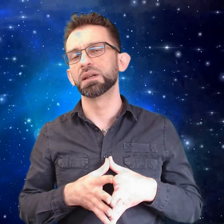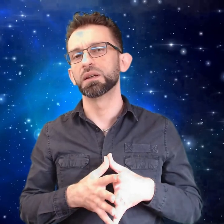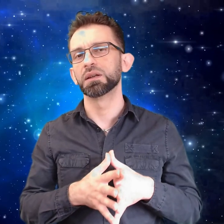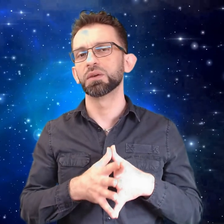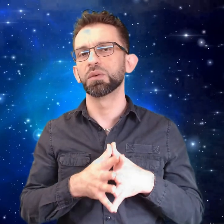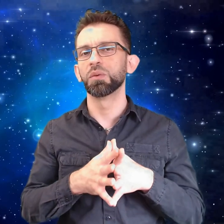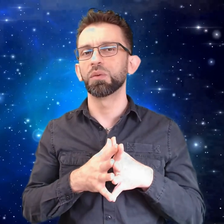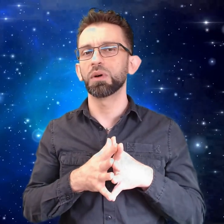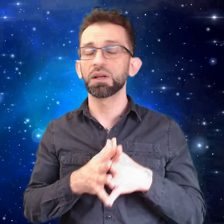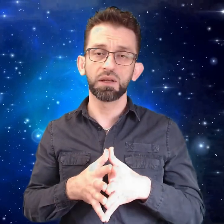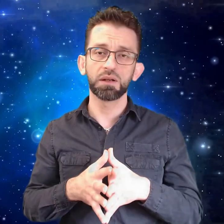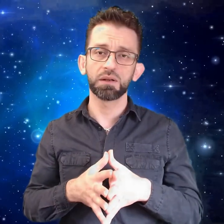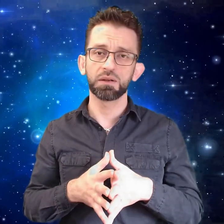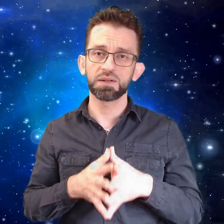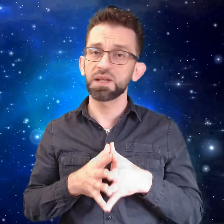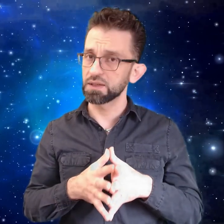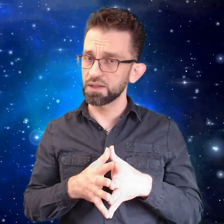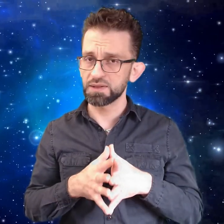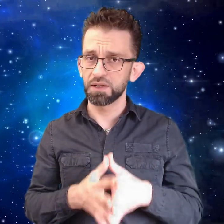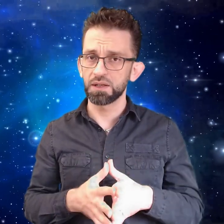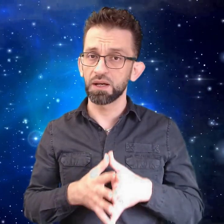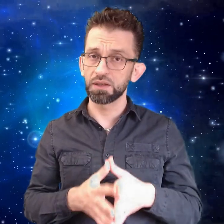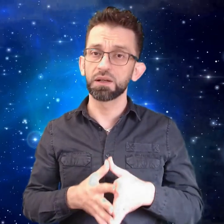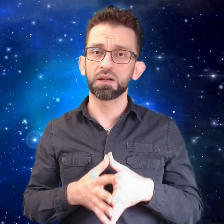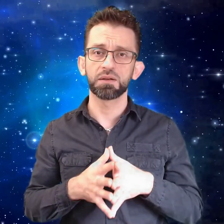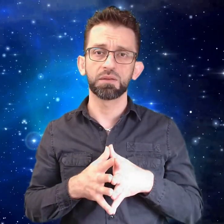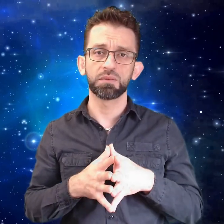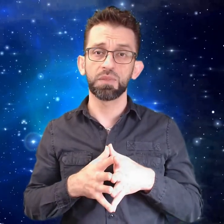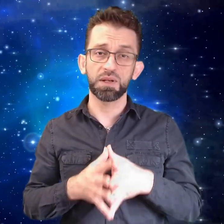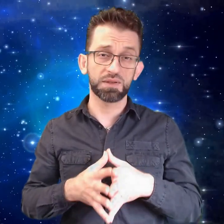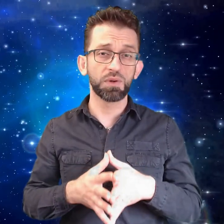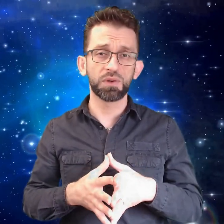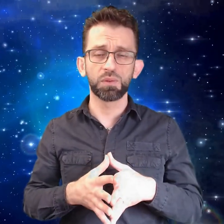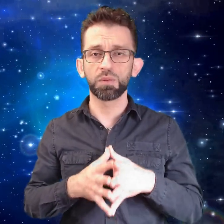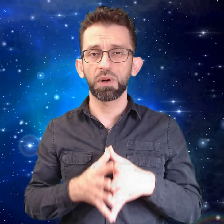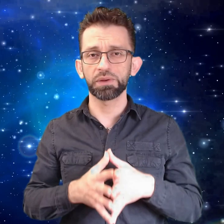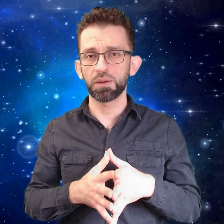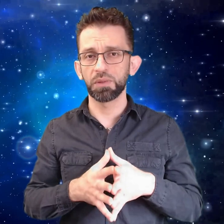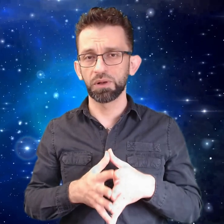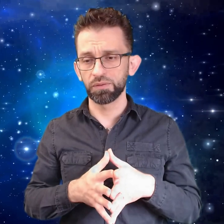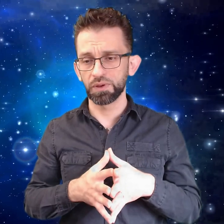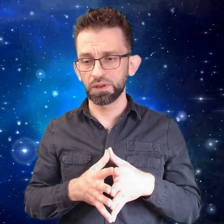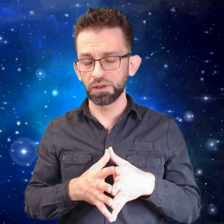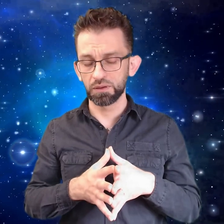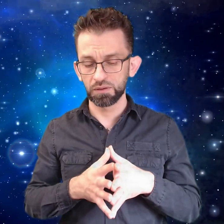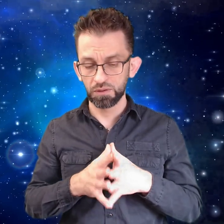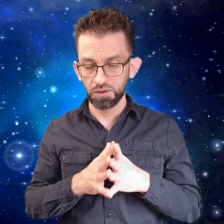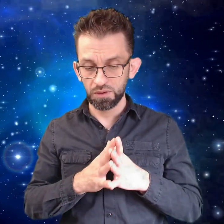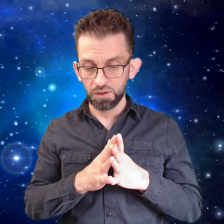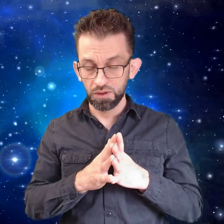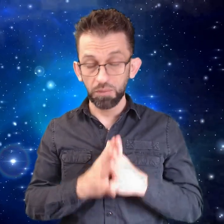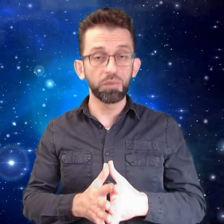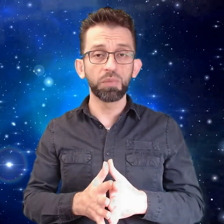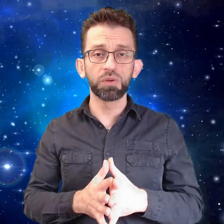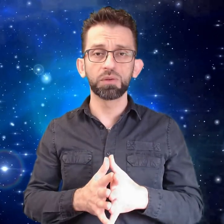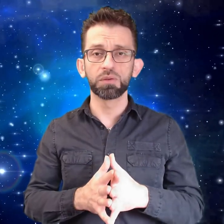وأيضا رسالة أحسين الأخيرة مع صوره وبعض أعماله الفنية اللي بحب أقوله